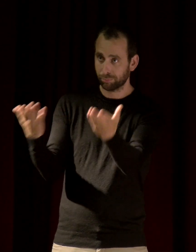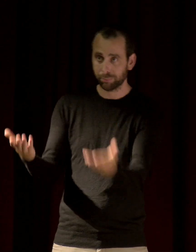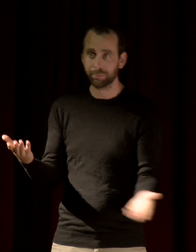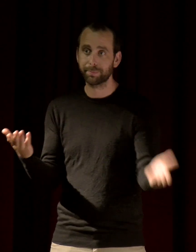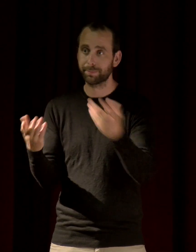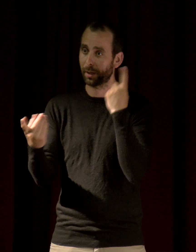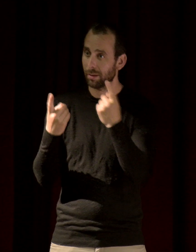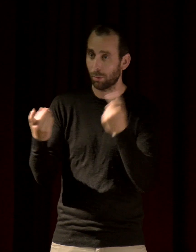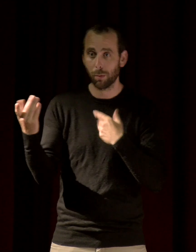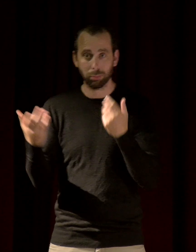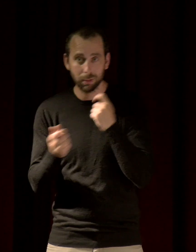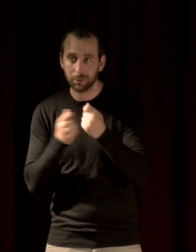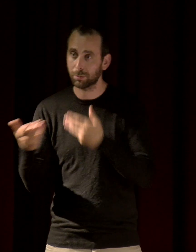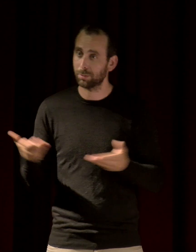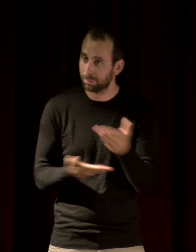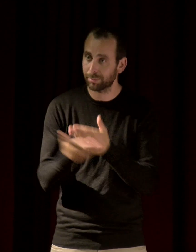à vous. Merci.